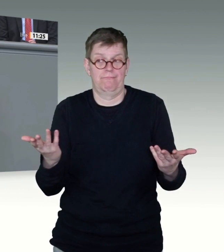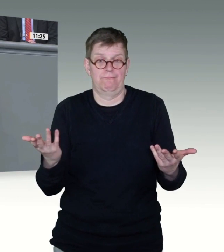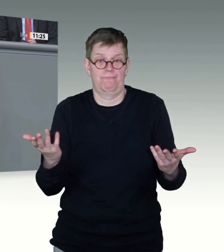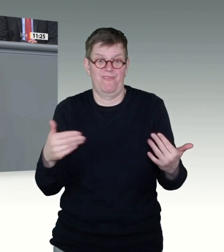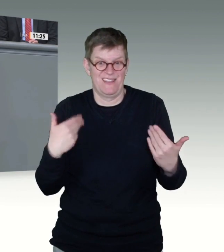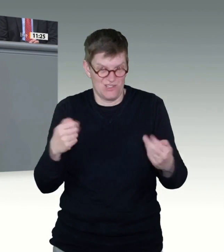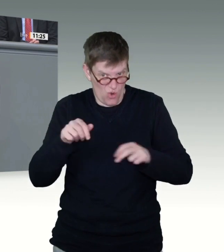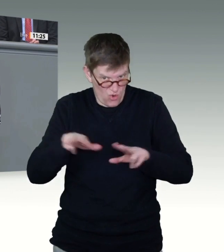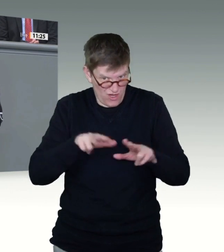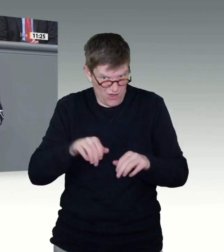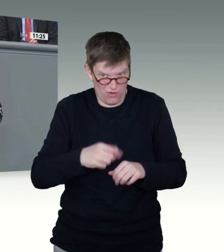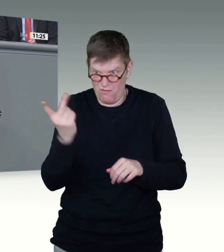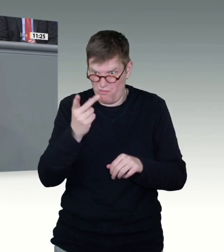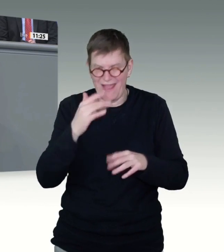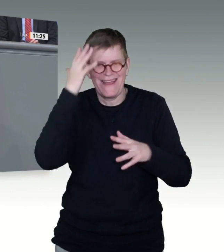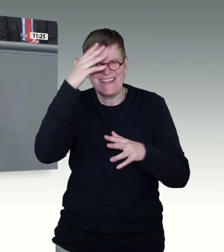Vielen Dank, Dr. Andrew Ullmann.